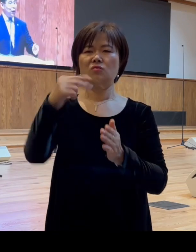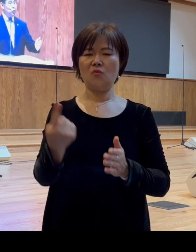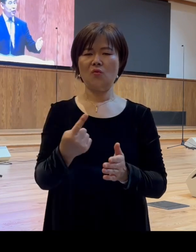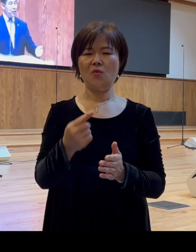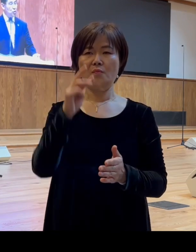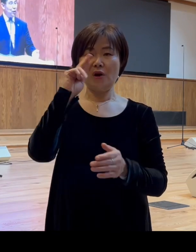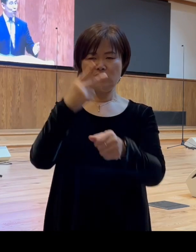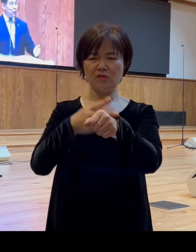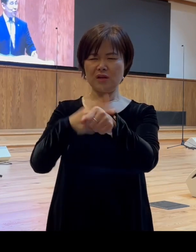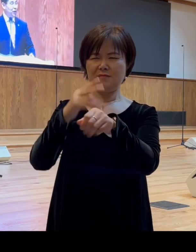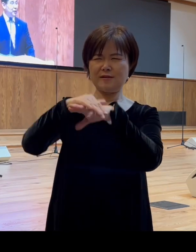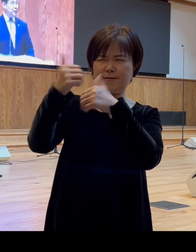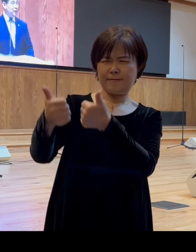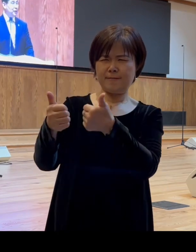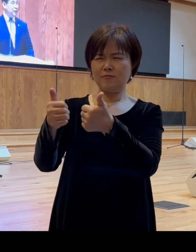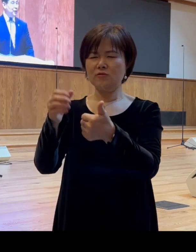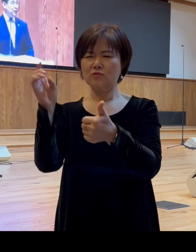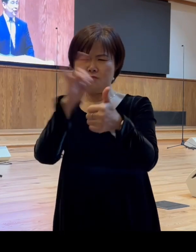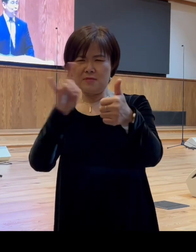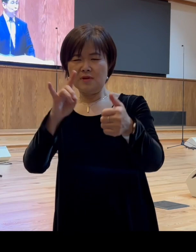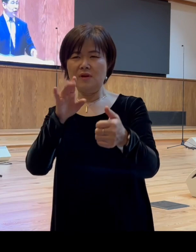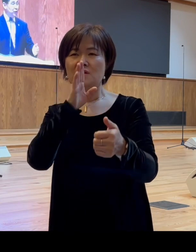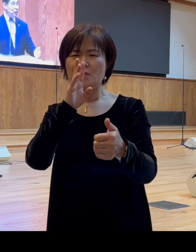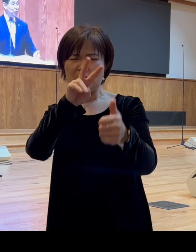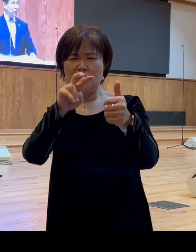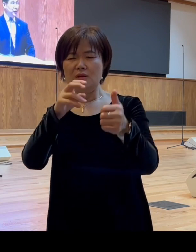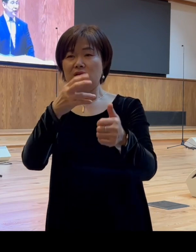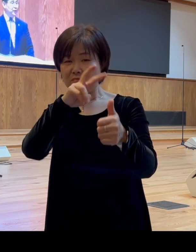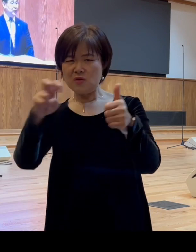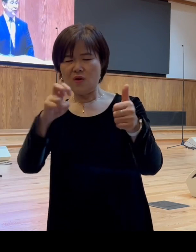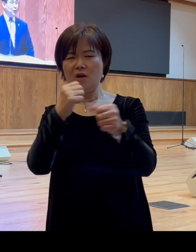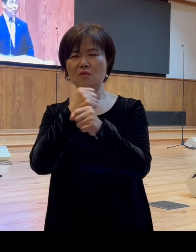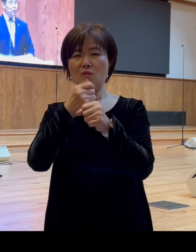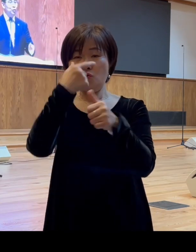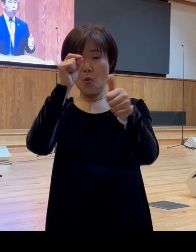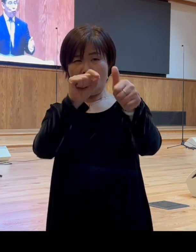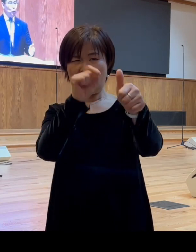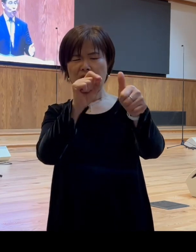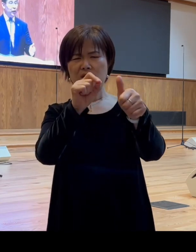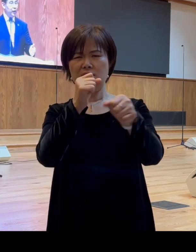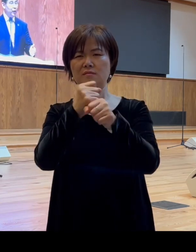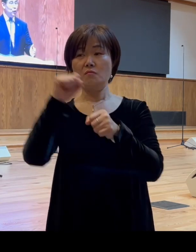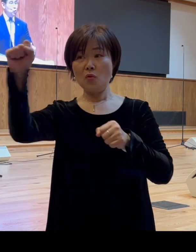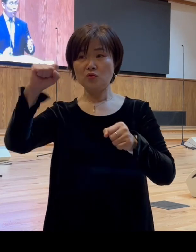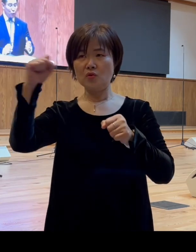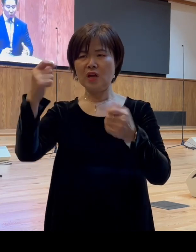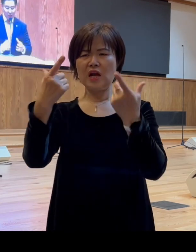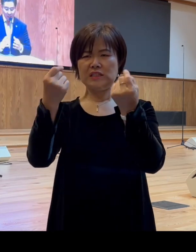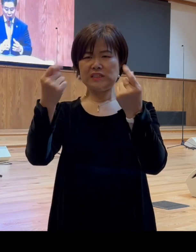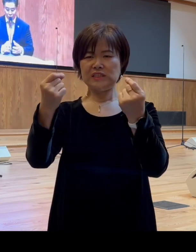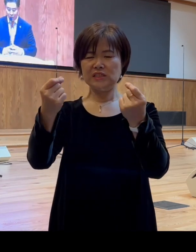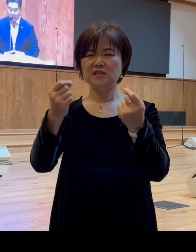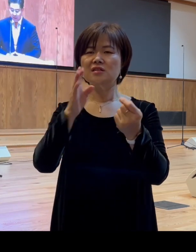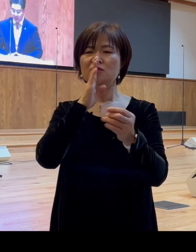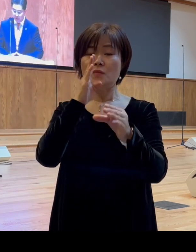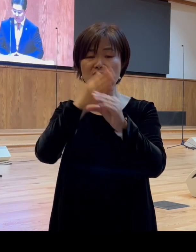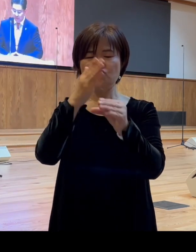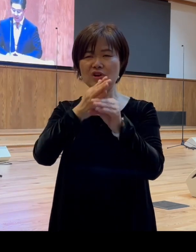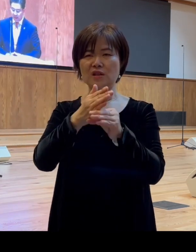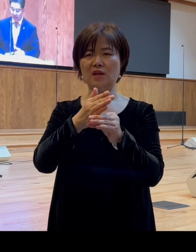대적하고 비방하는 유대인들 편에 여러분 그 폭동에 소용돌이 한 중간에 함께